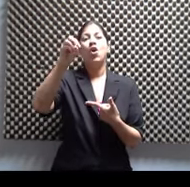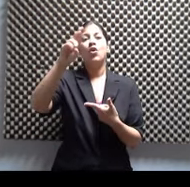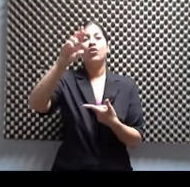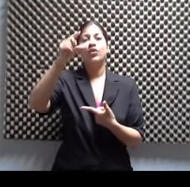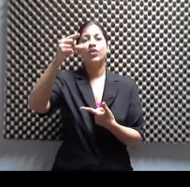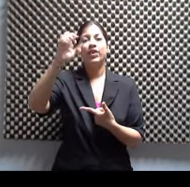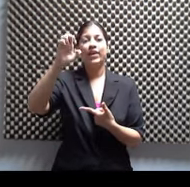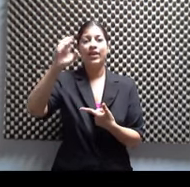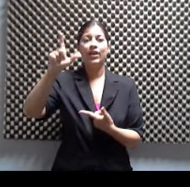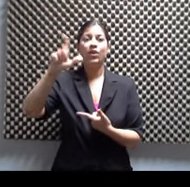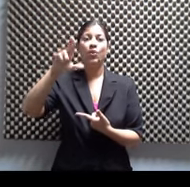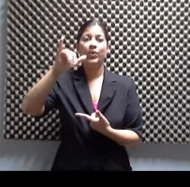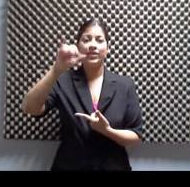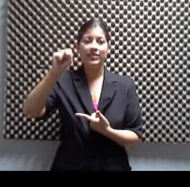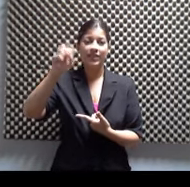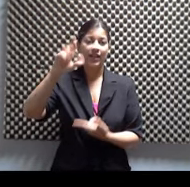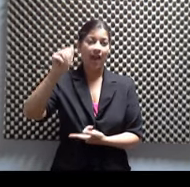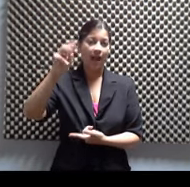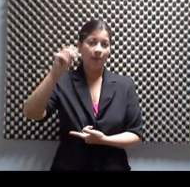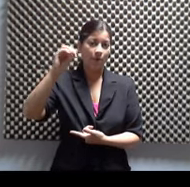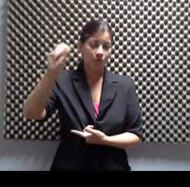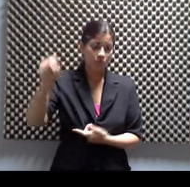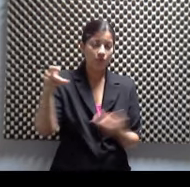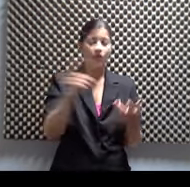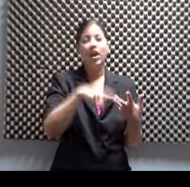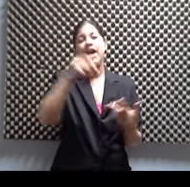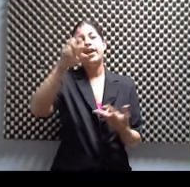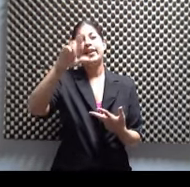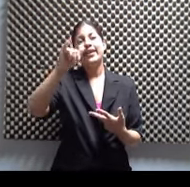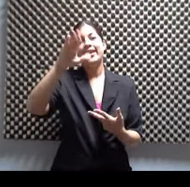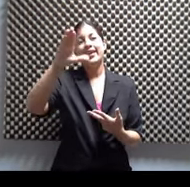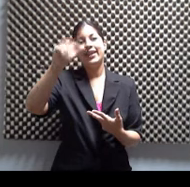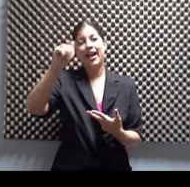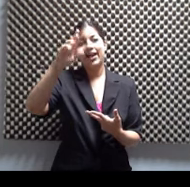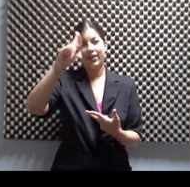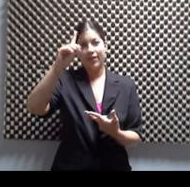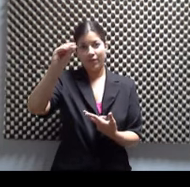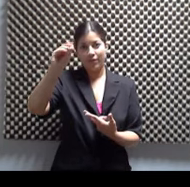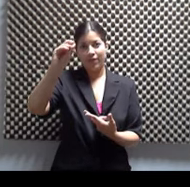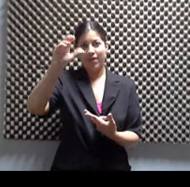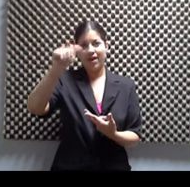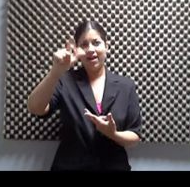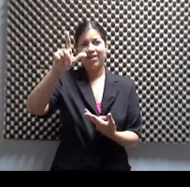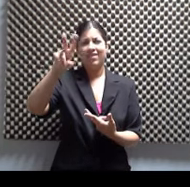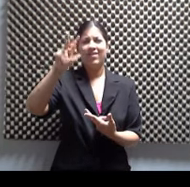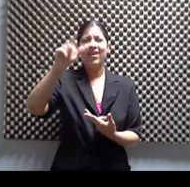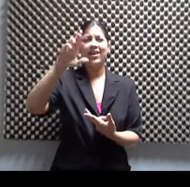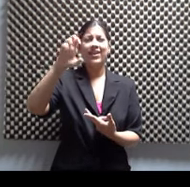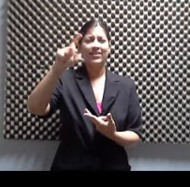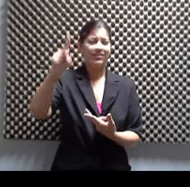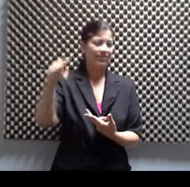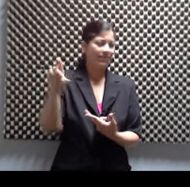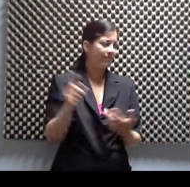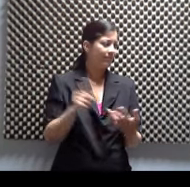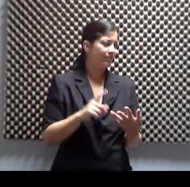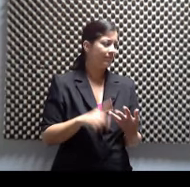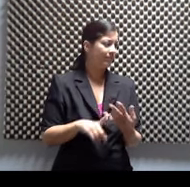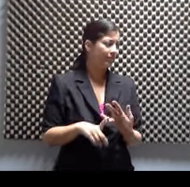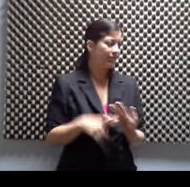también a Ricardo Álvarez, que ya cuenta con muchísimos adeptos dentro del teatro, en el cine y demás. Tenemos a Danilo.